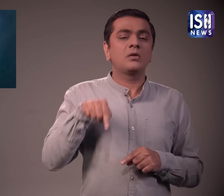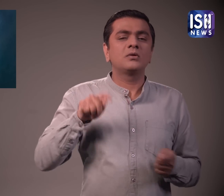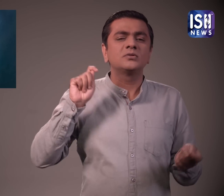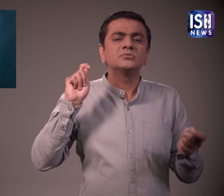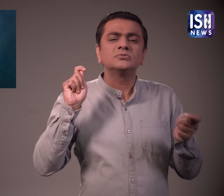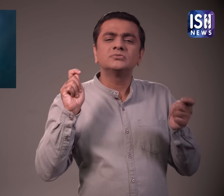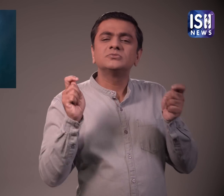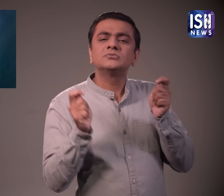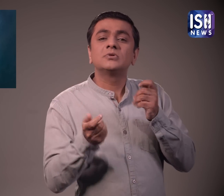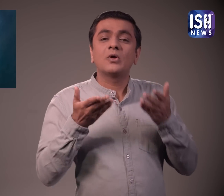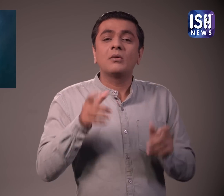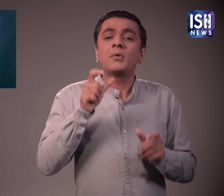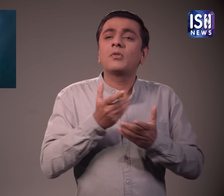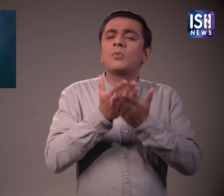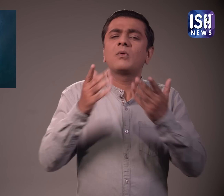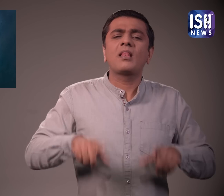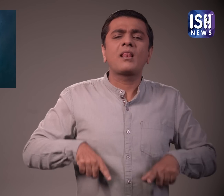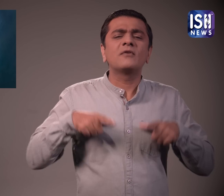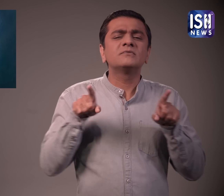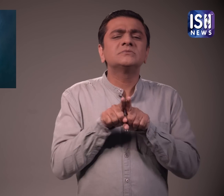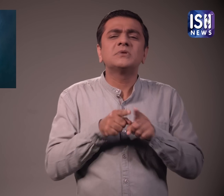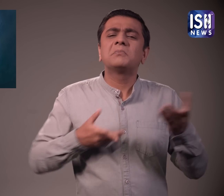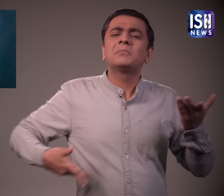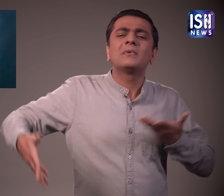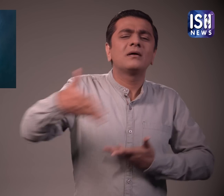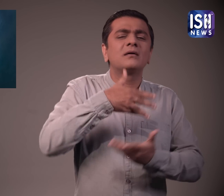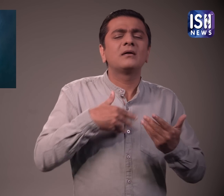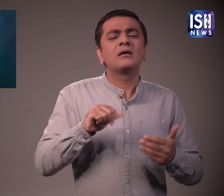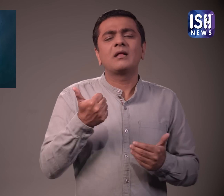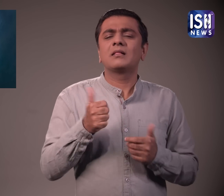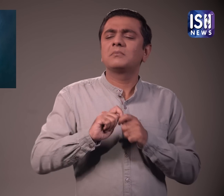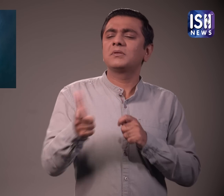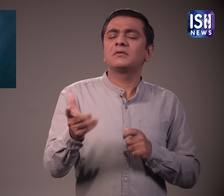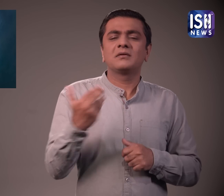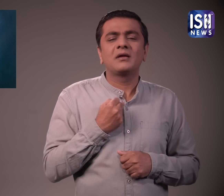और लोग इसका कच्चा और रस के रूप में अनन्ज लेते है